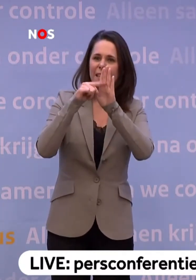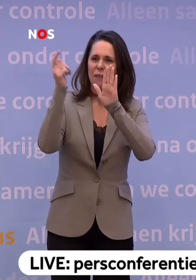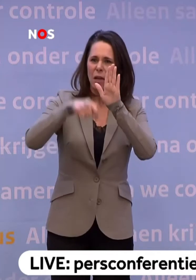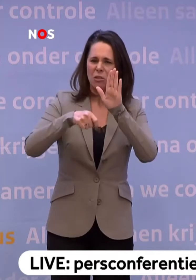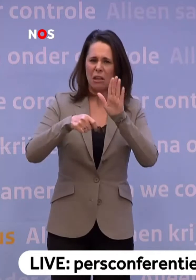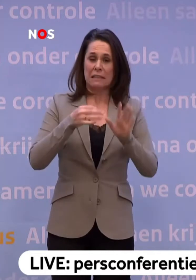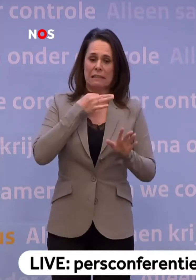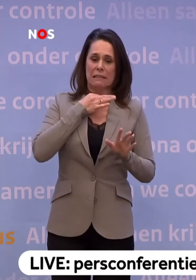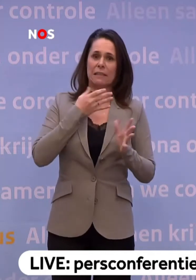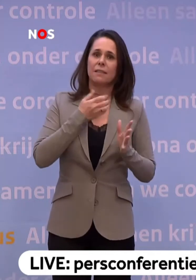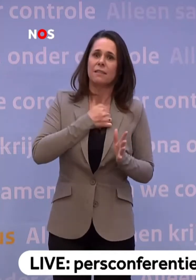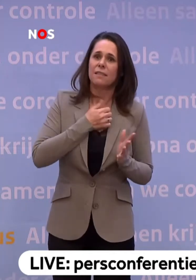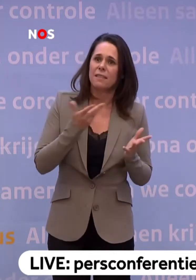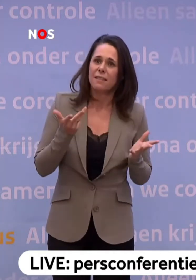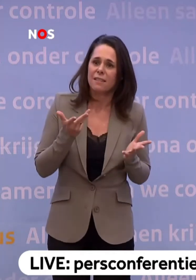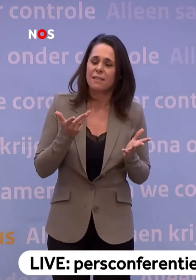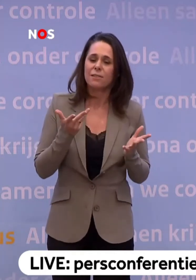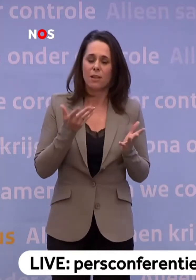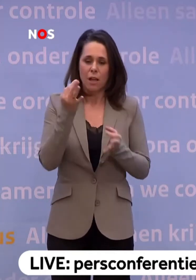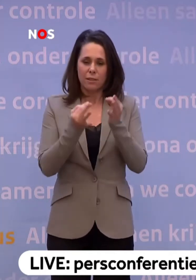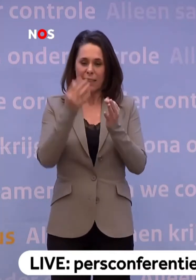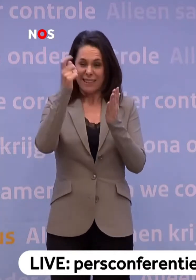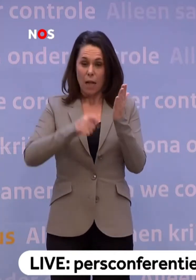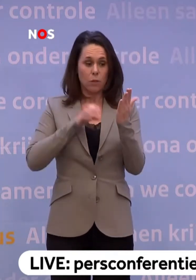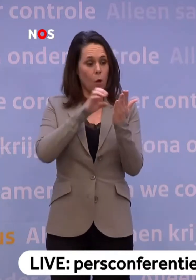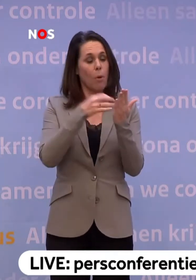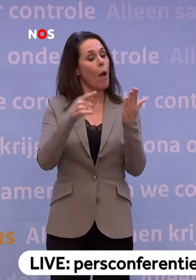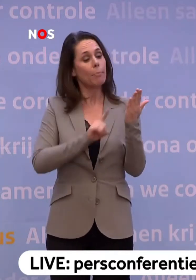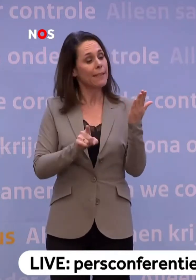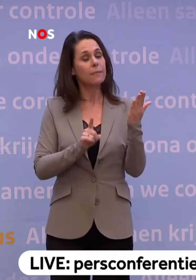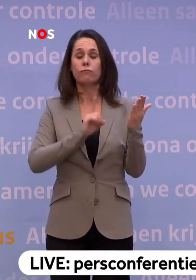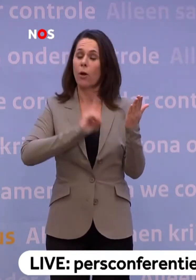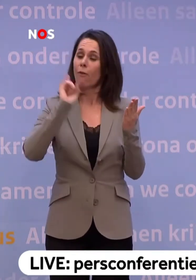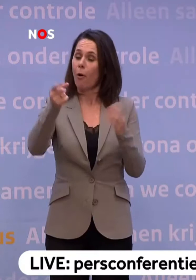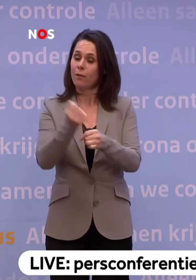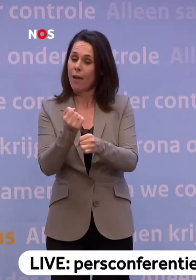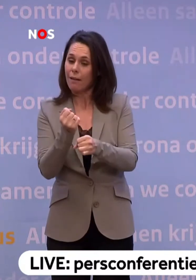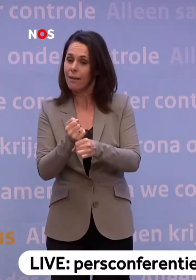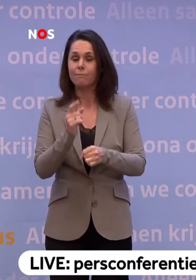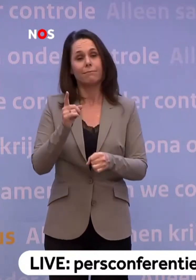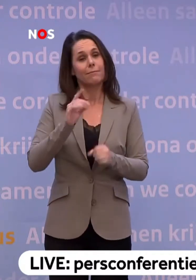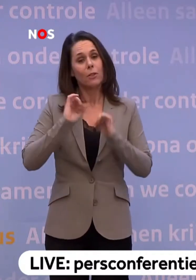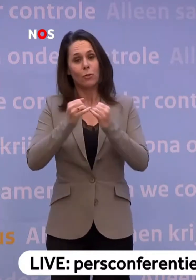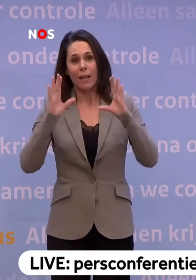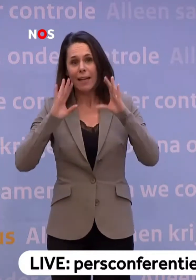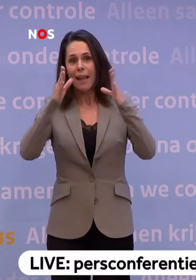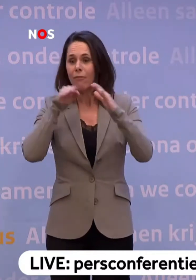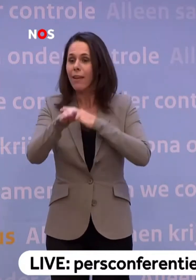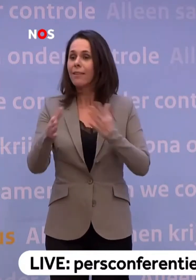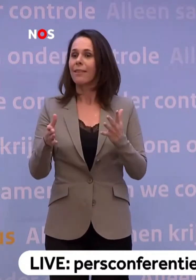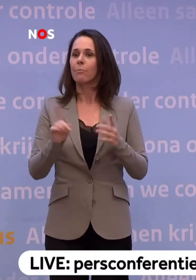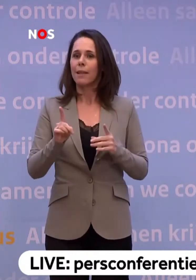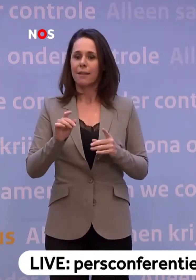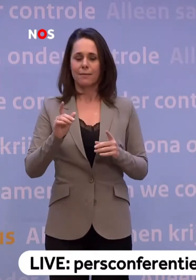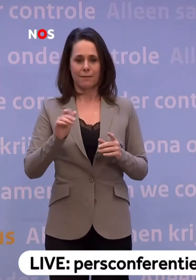griezelig. Namelijk als een testuitslag zegt, je hebt het niet... ...dus ga je weer gewoon naar je werk... ...en neem je weer gewoon deel aan het sociale leven... ...dan kun je dus anderen